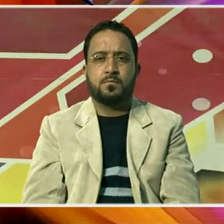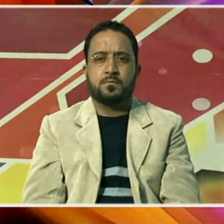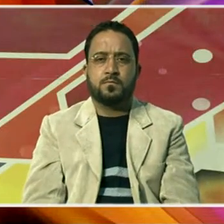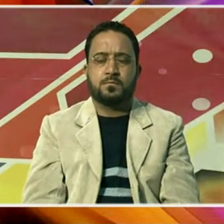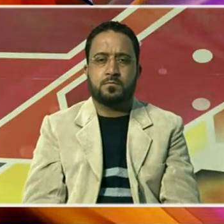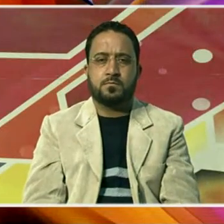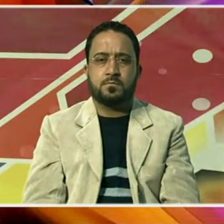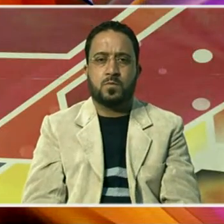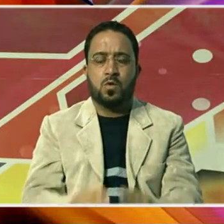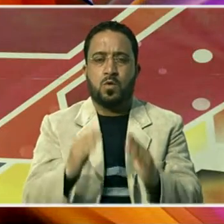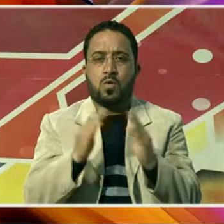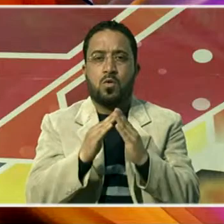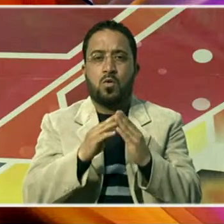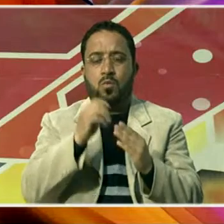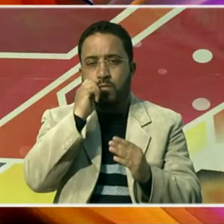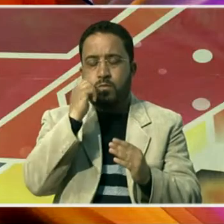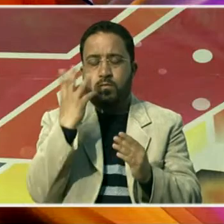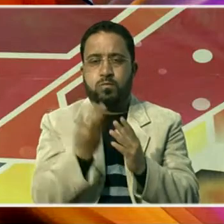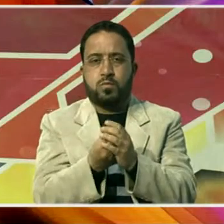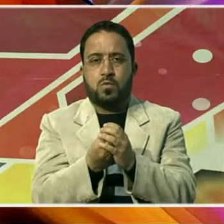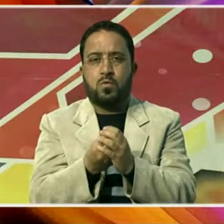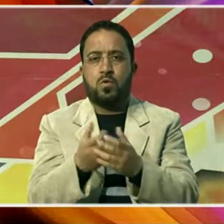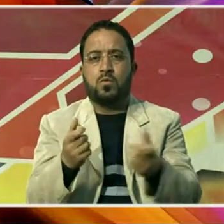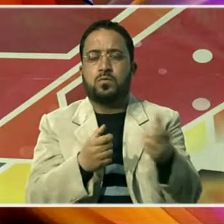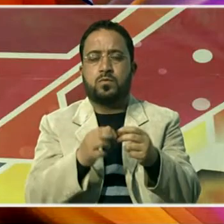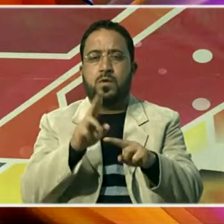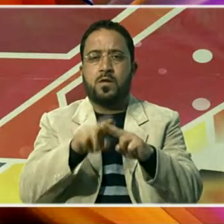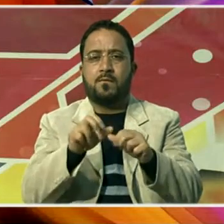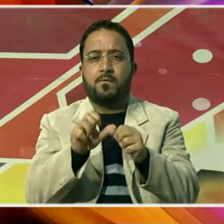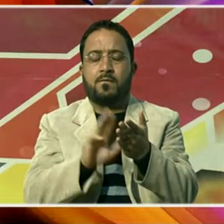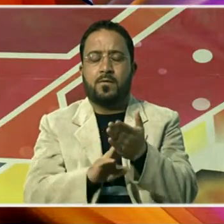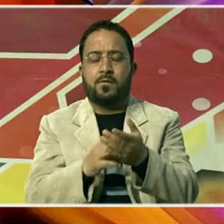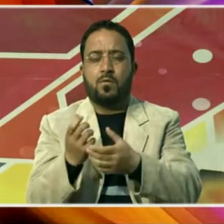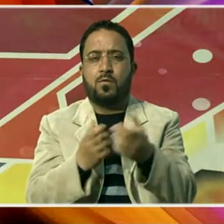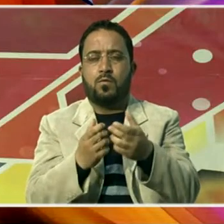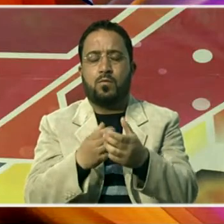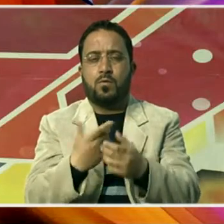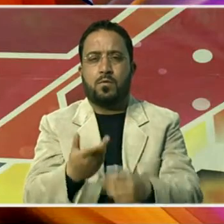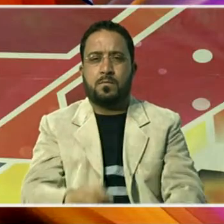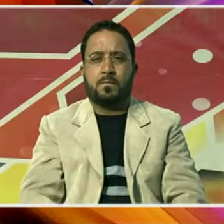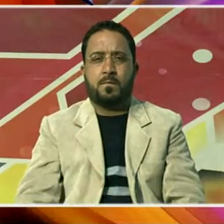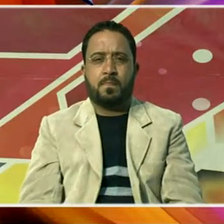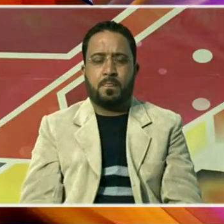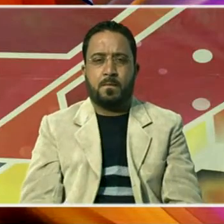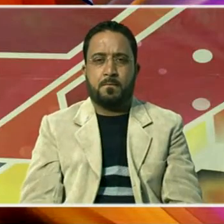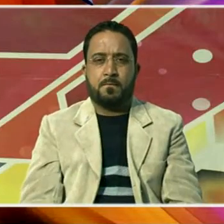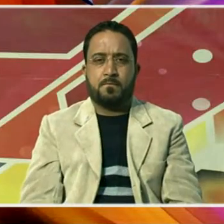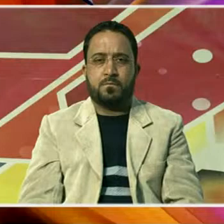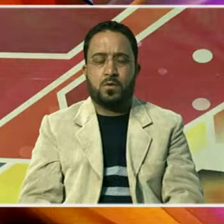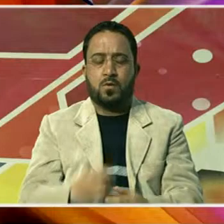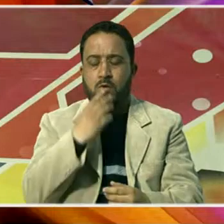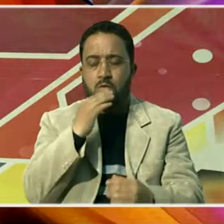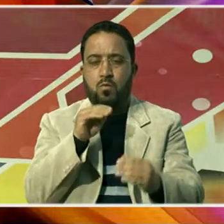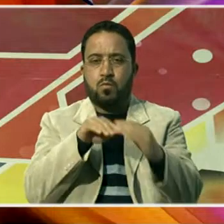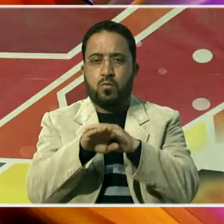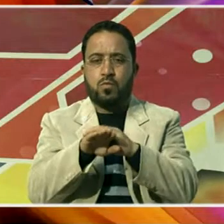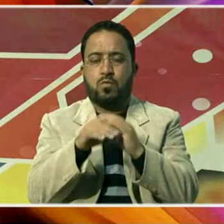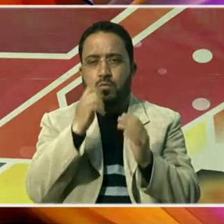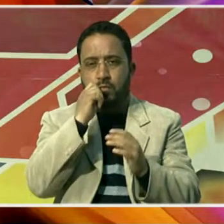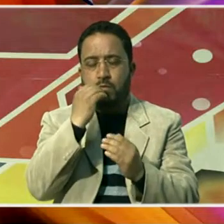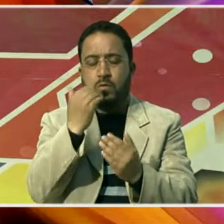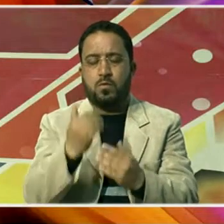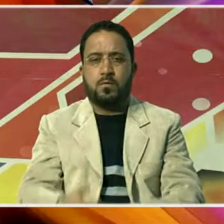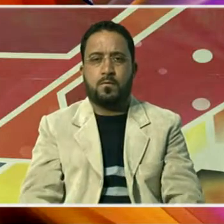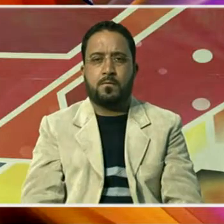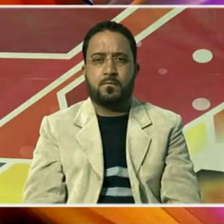مقامی لوگوں اور آگ بجانے والے عملے نے اگرچہ مکانوں کے اندر پھسے لوگوں کو